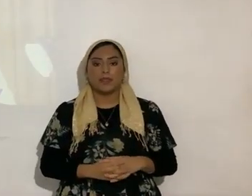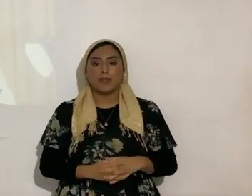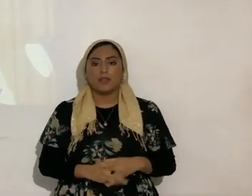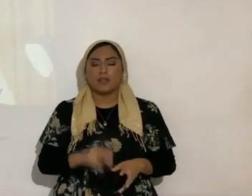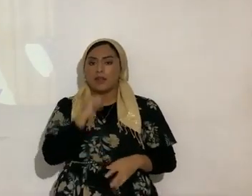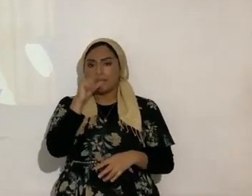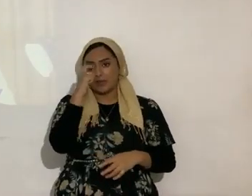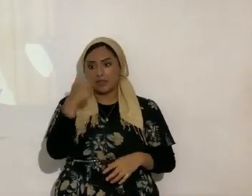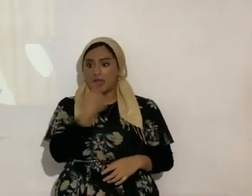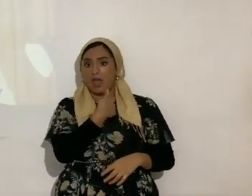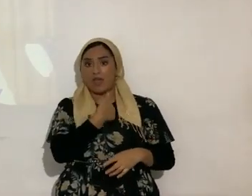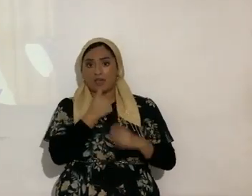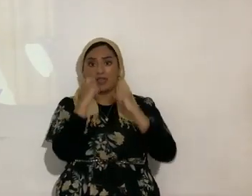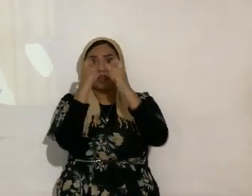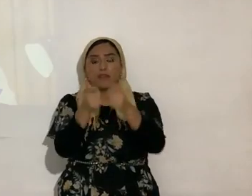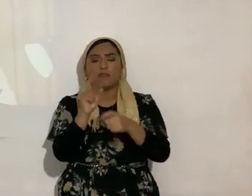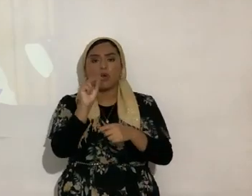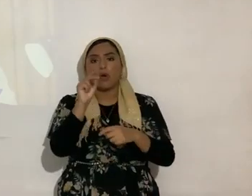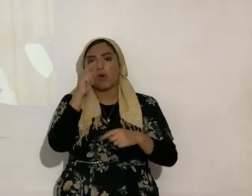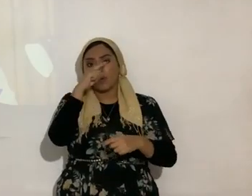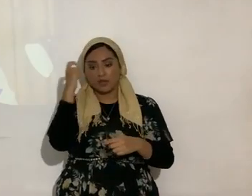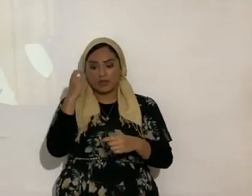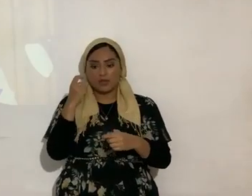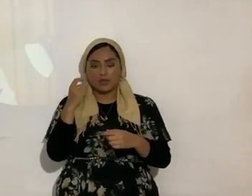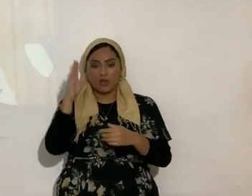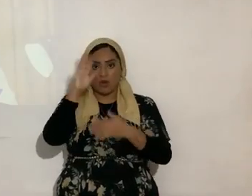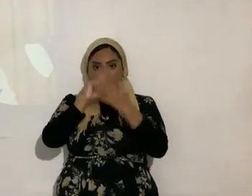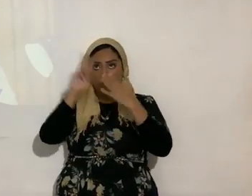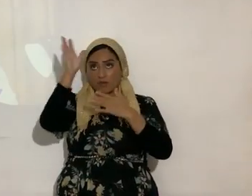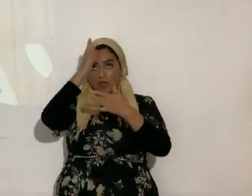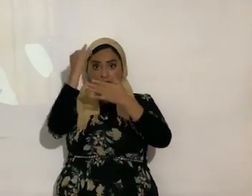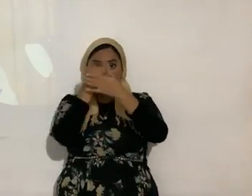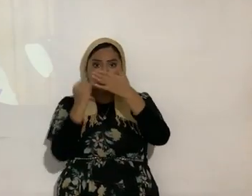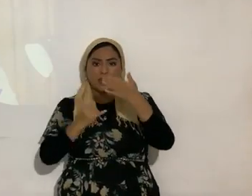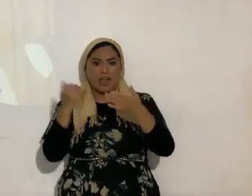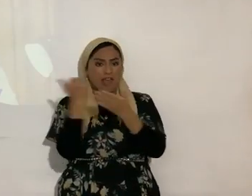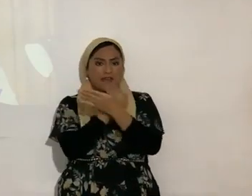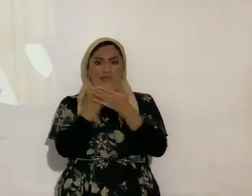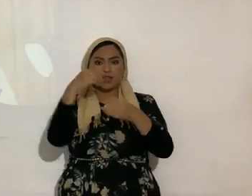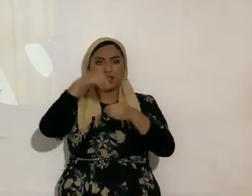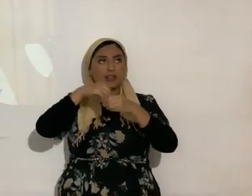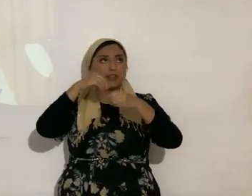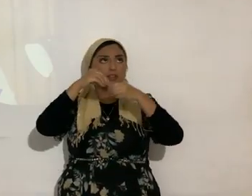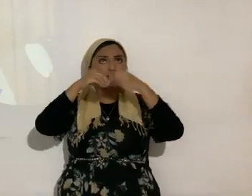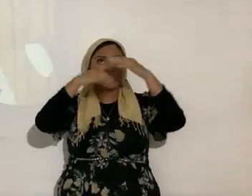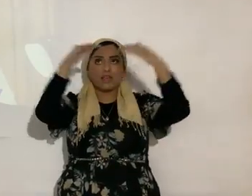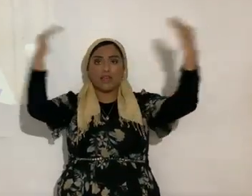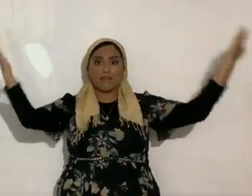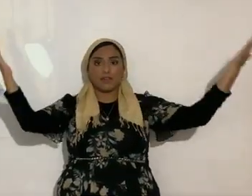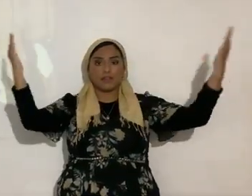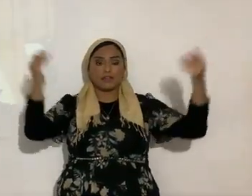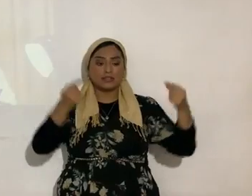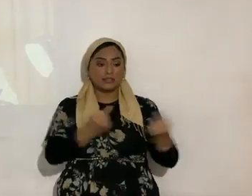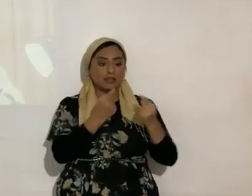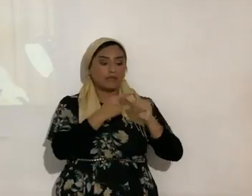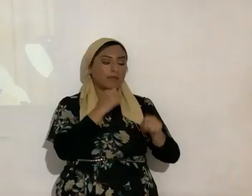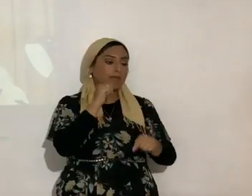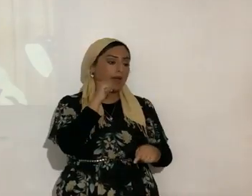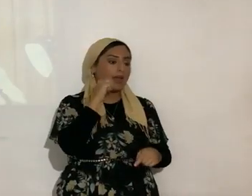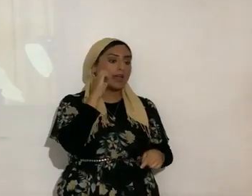haya yo dado, sino porque el Eterno dibujó todas las estrellas, o sea, el pecado de Adán y Eva hizo que los